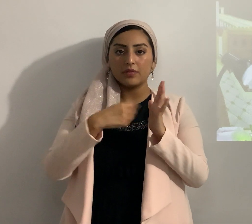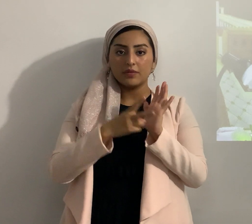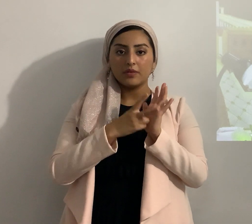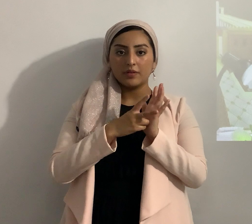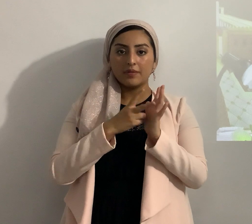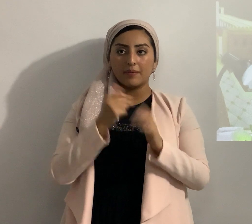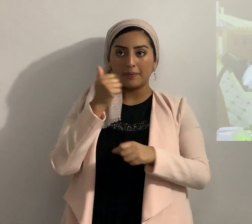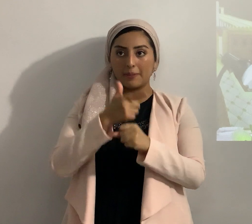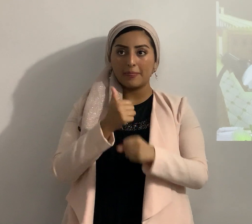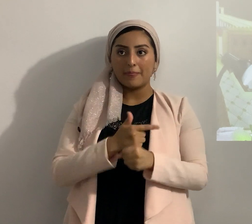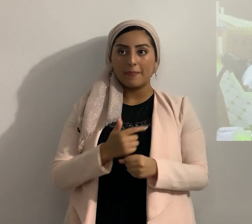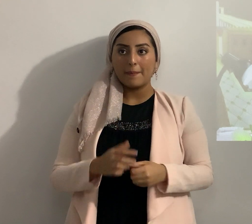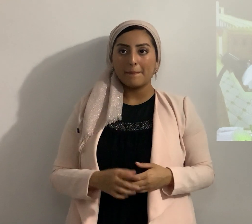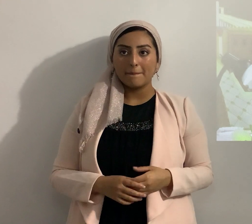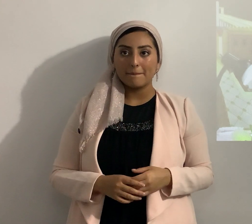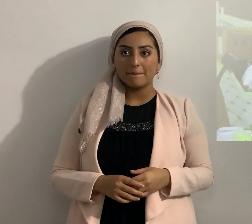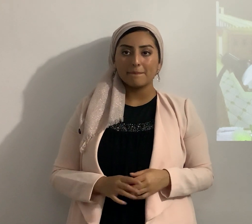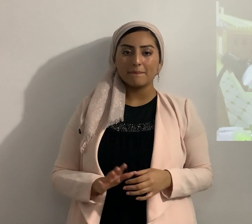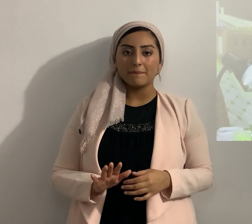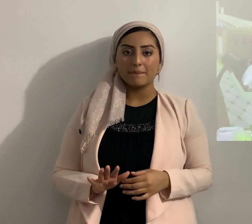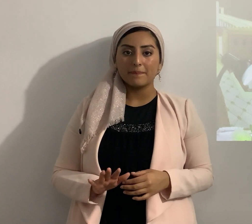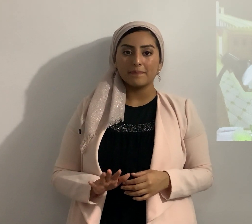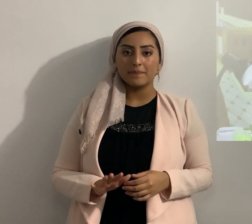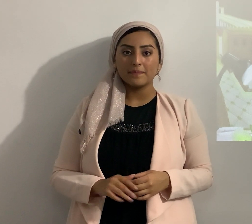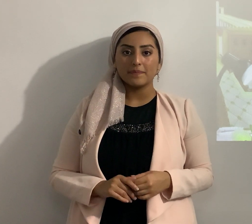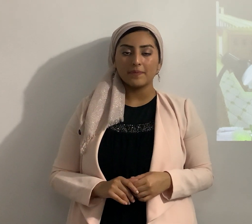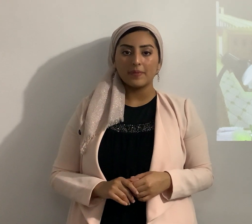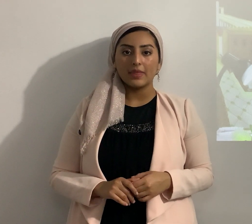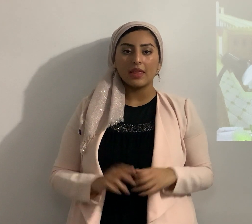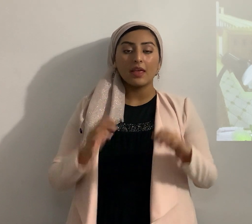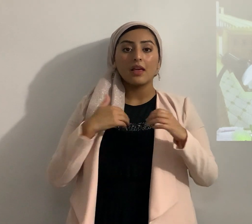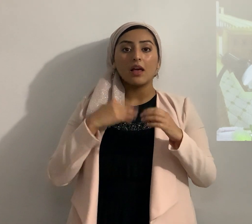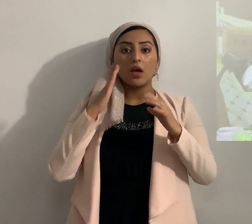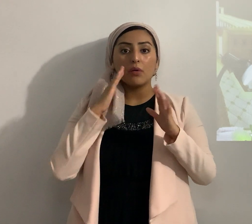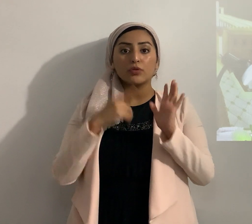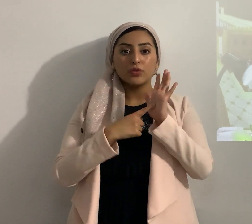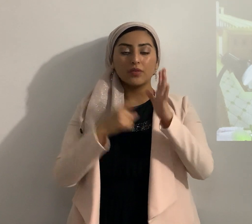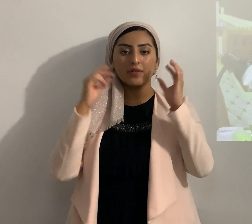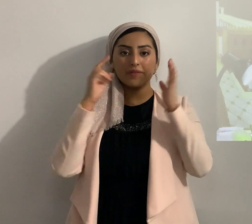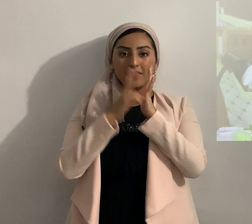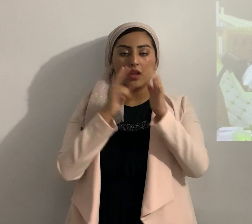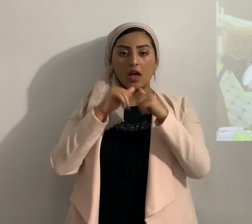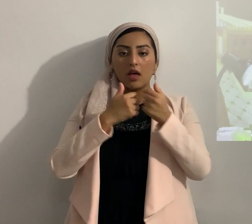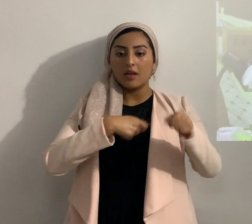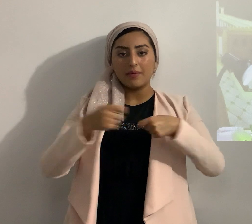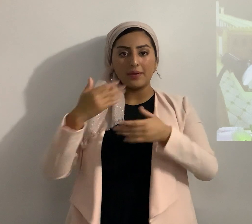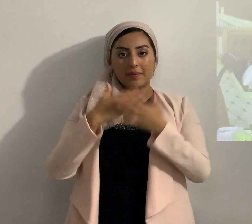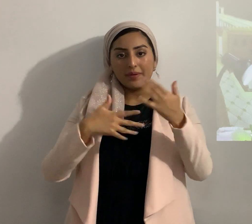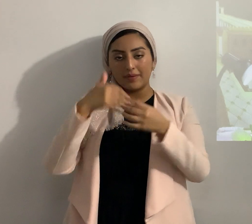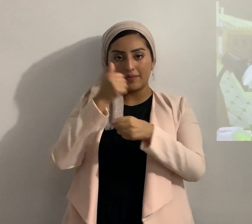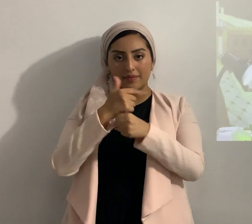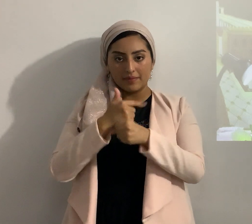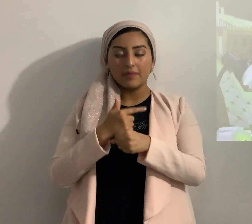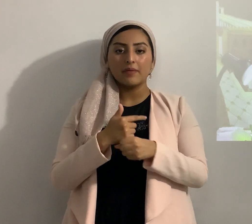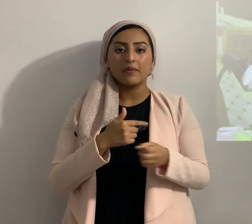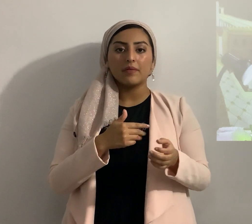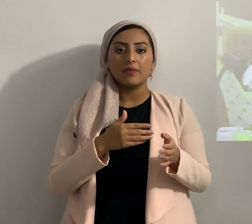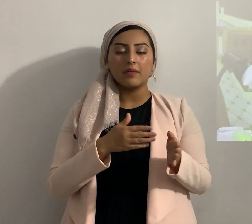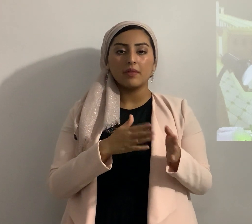hermanos de cómo se hacen campañas aleluya por parte de algunos hermanos entonces vamos a a